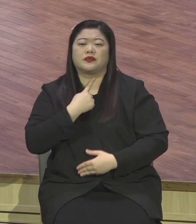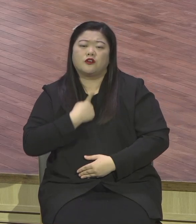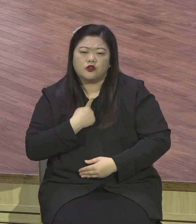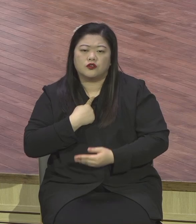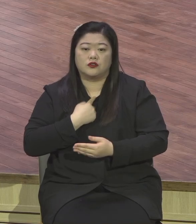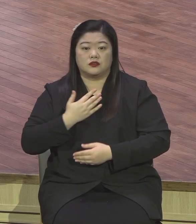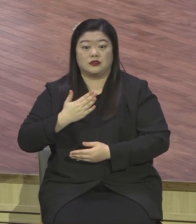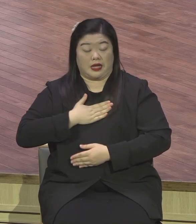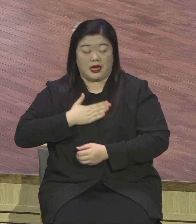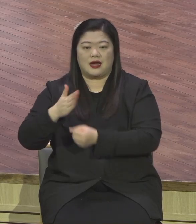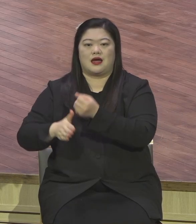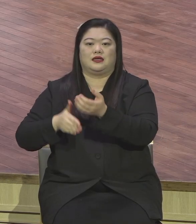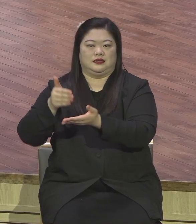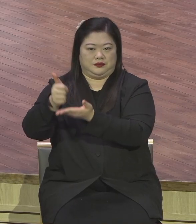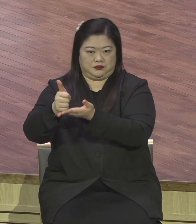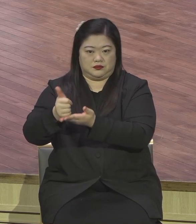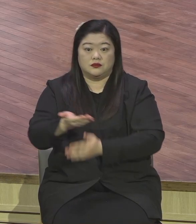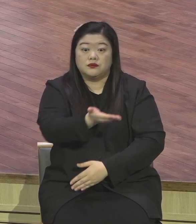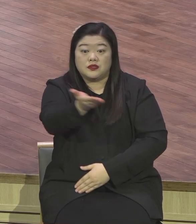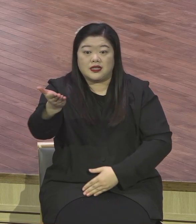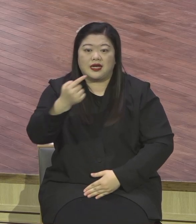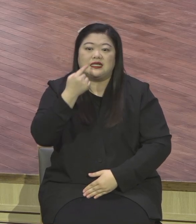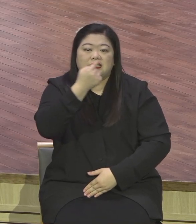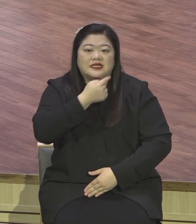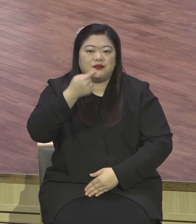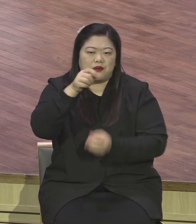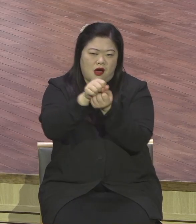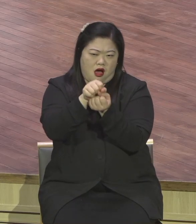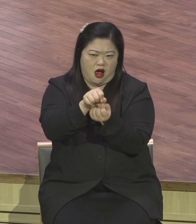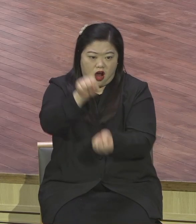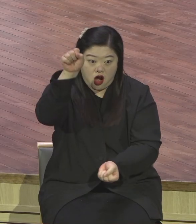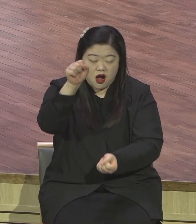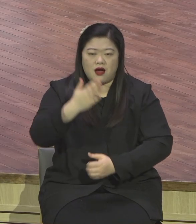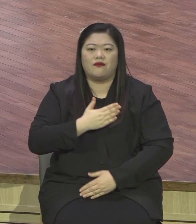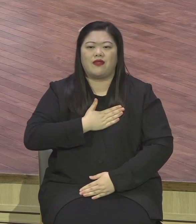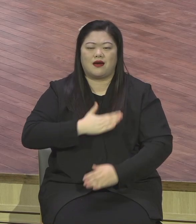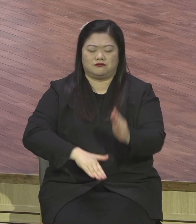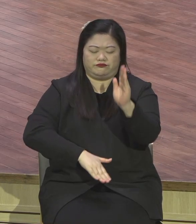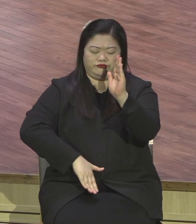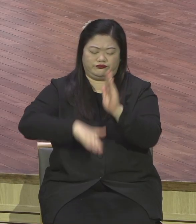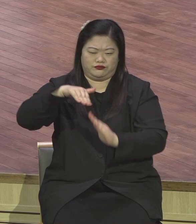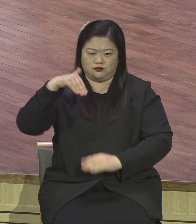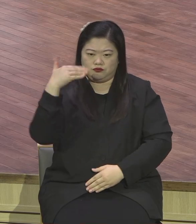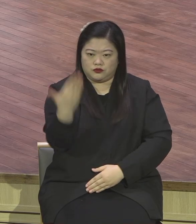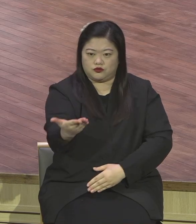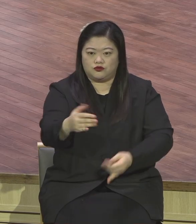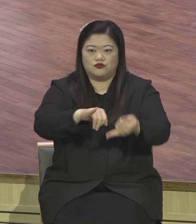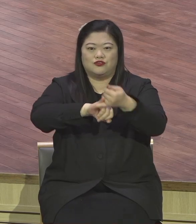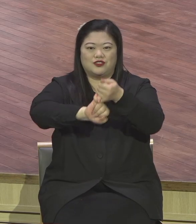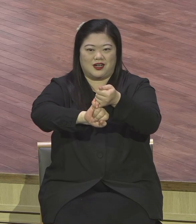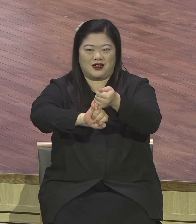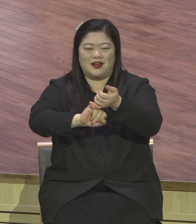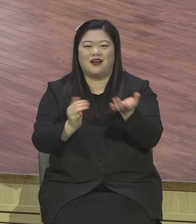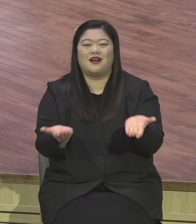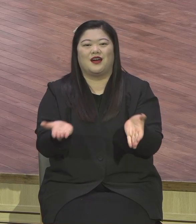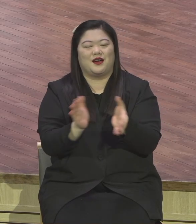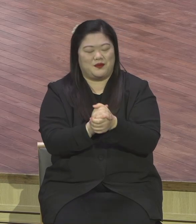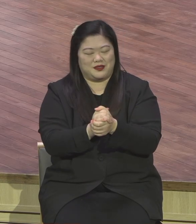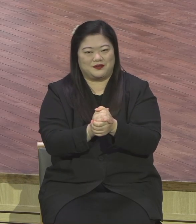너 입을 크게 열라 내가 태우리라. 오늘 올해